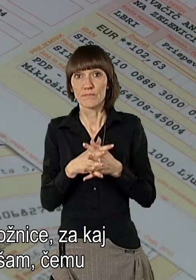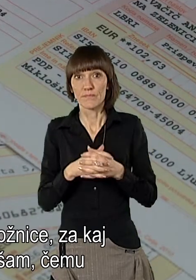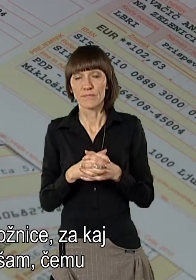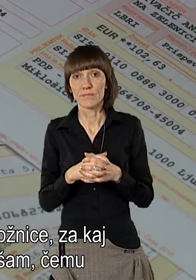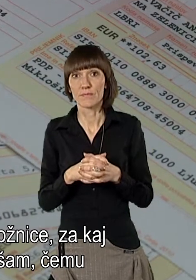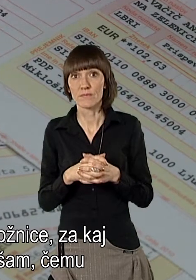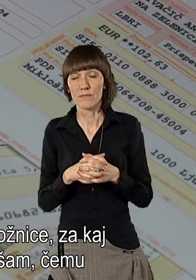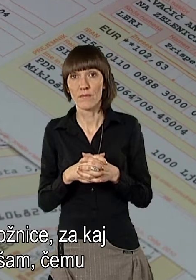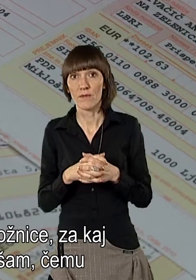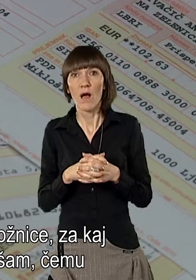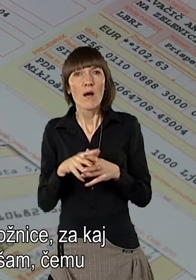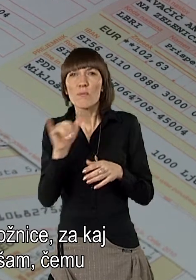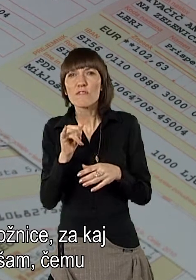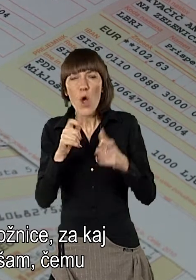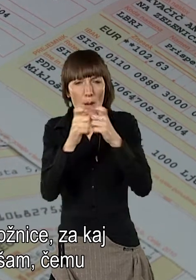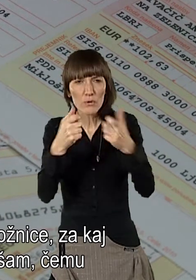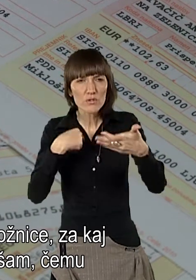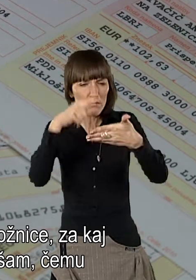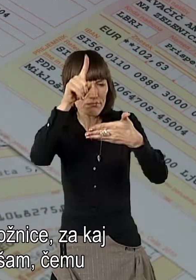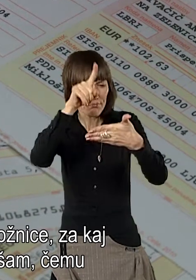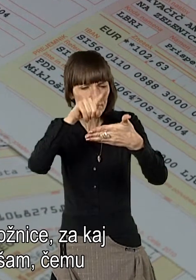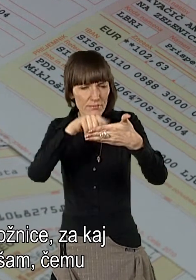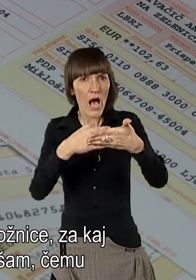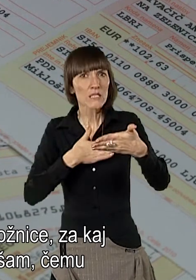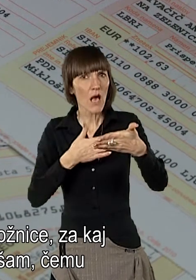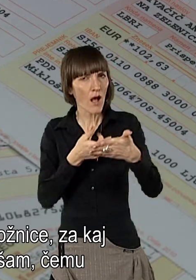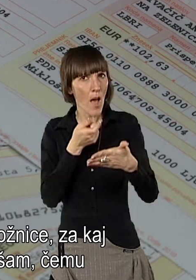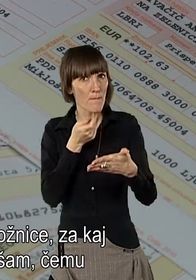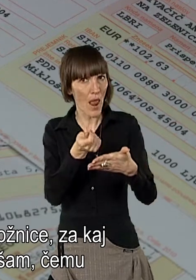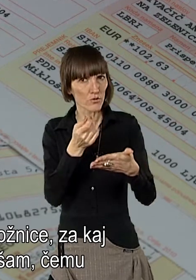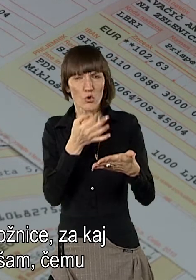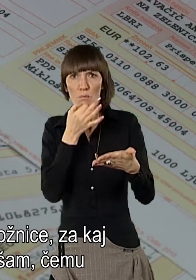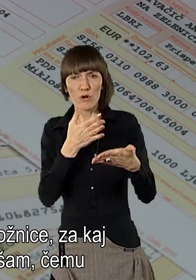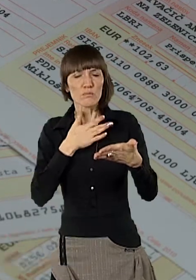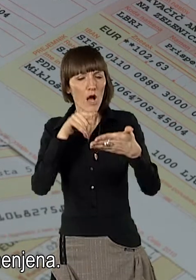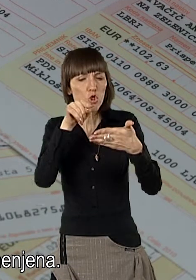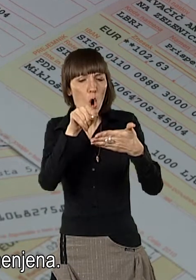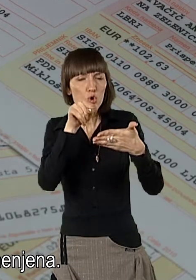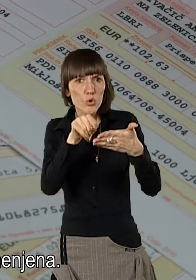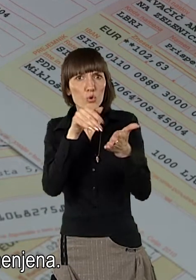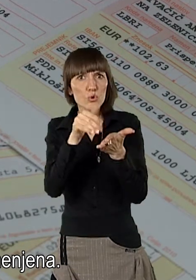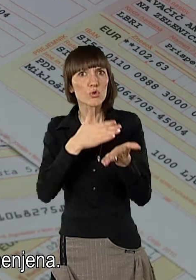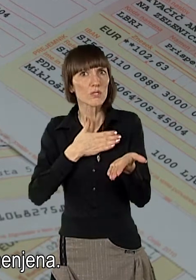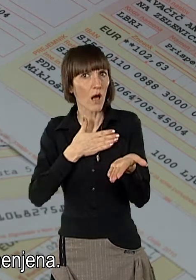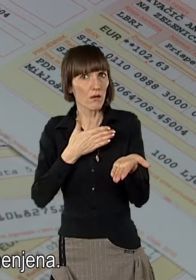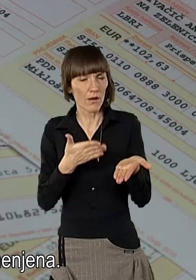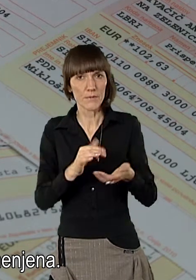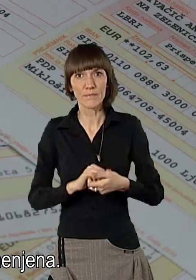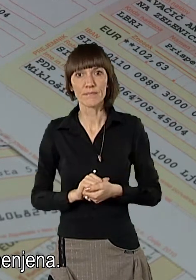pregledam šolske položnice, zakaj plačujem, tudi vprašam, čemu so sredstva namenjena.